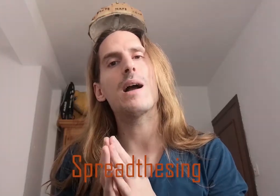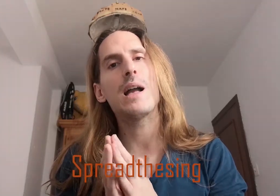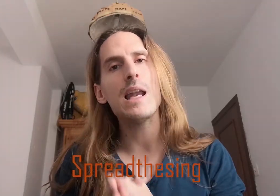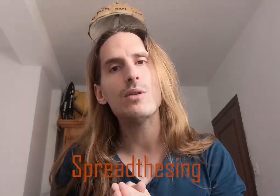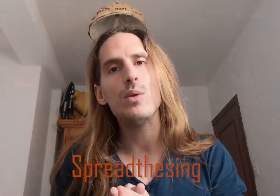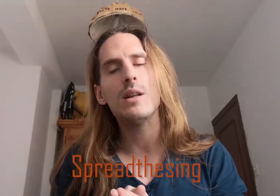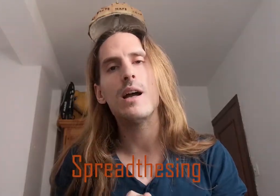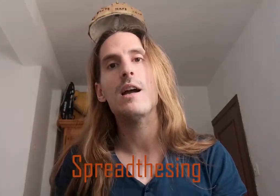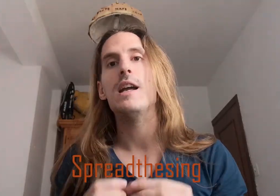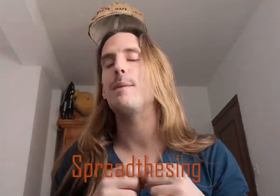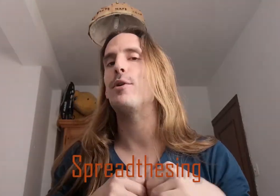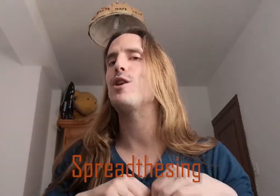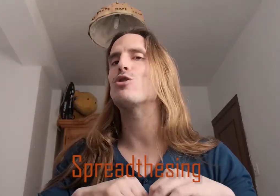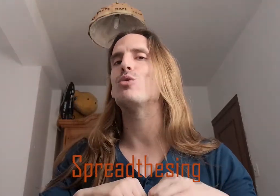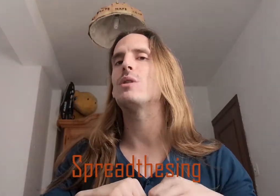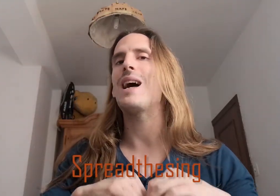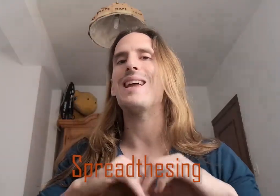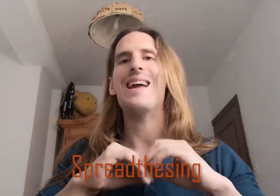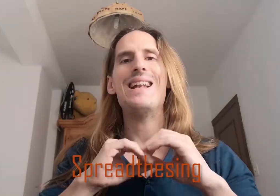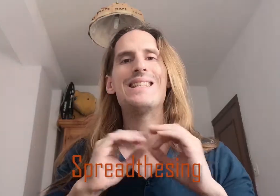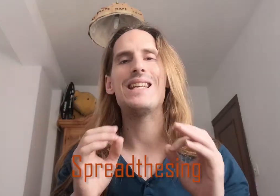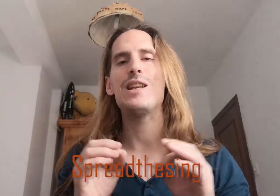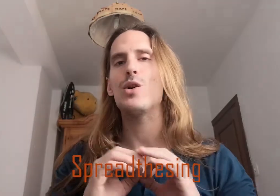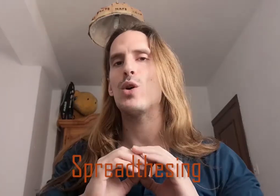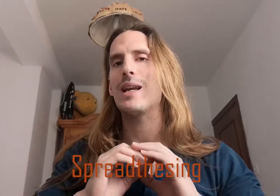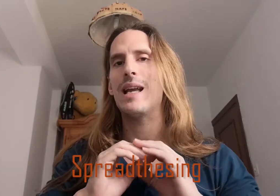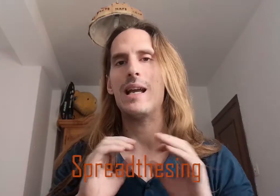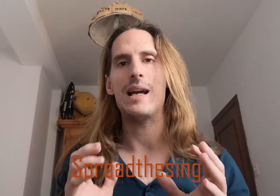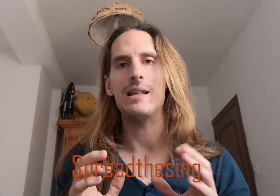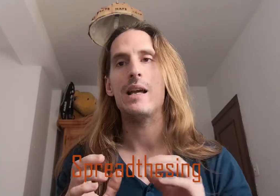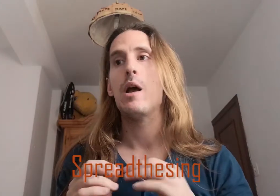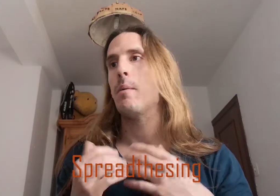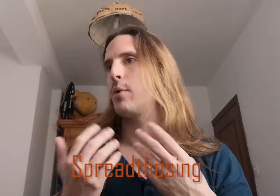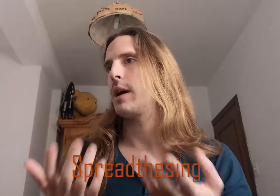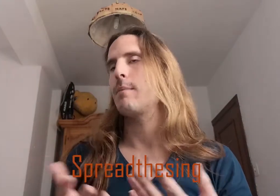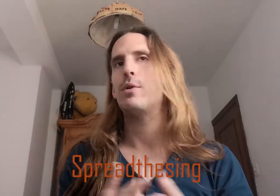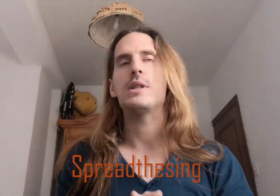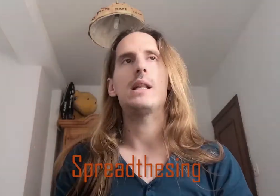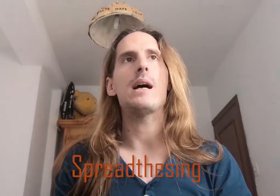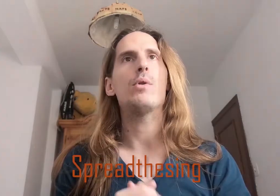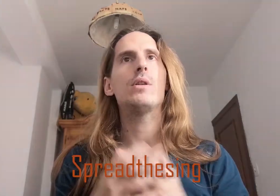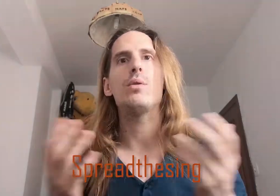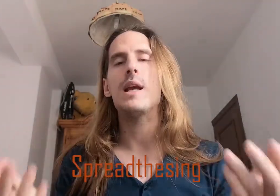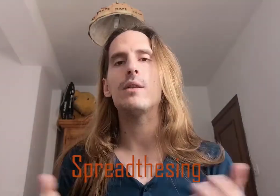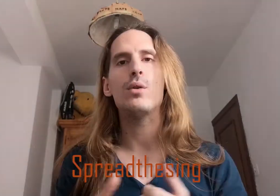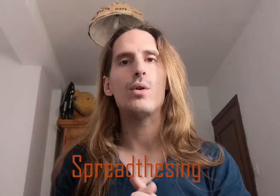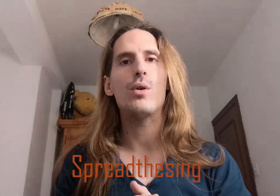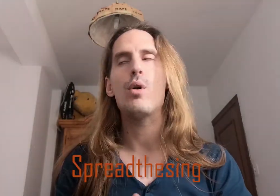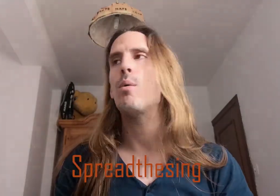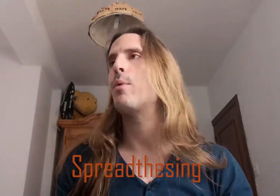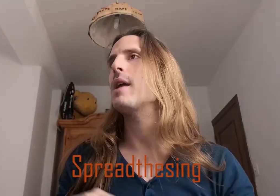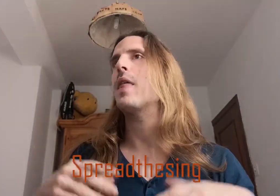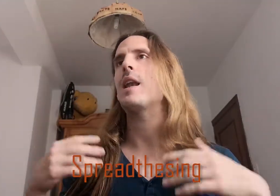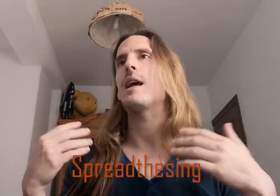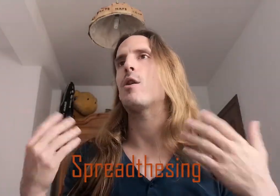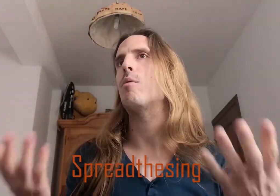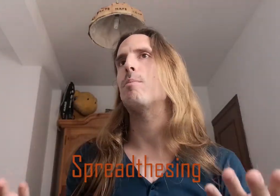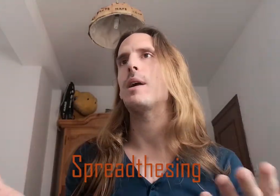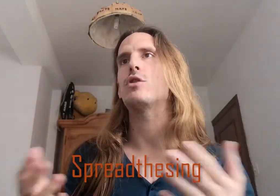gratuita y podéis consultar el signo que queráis por ejemplo si estamos estudiando voy a hacer la compra al